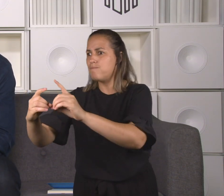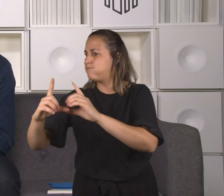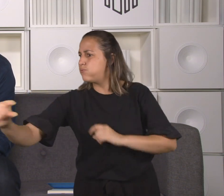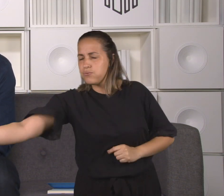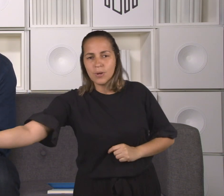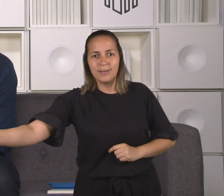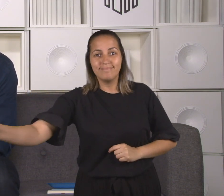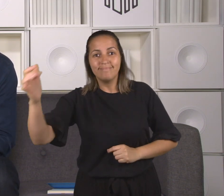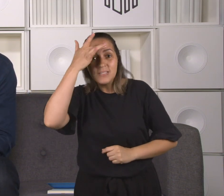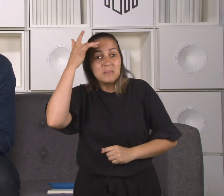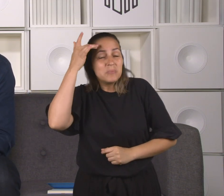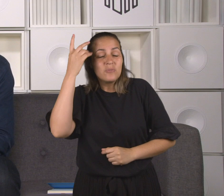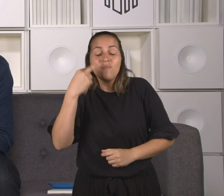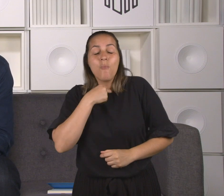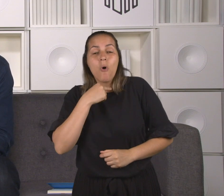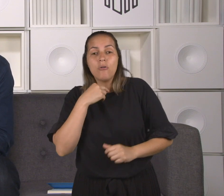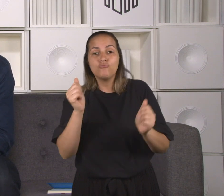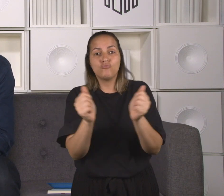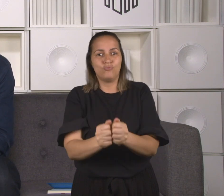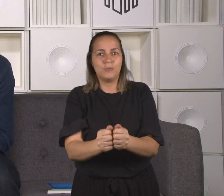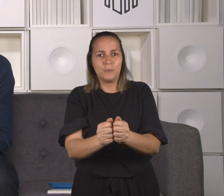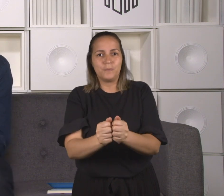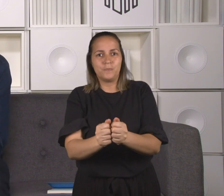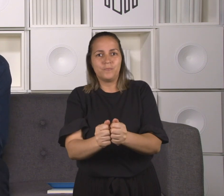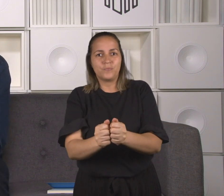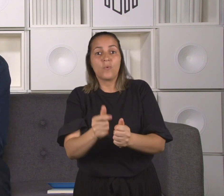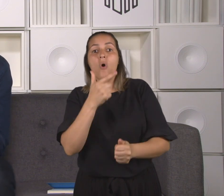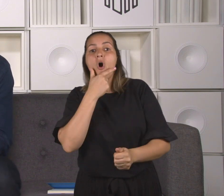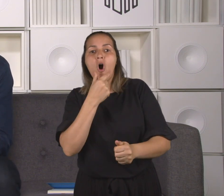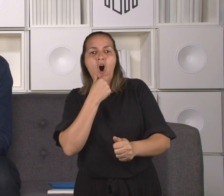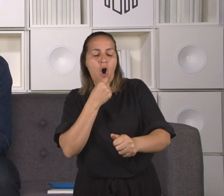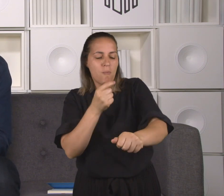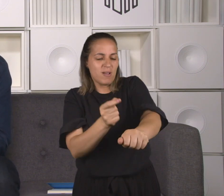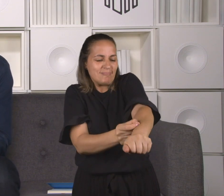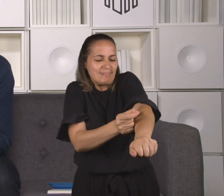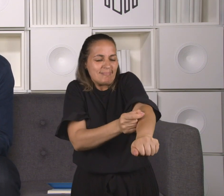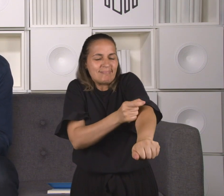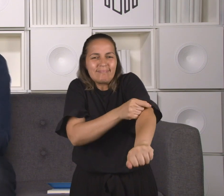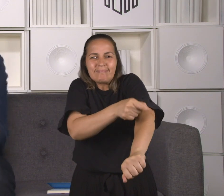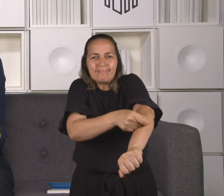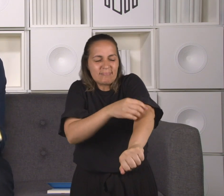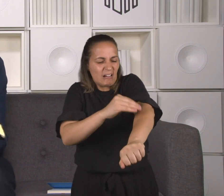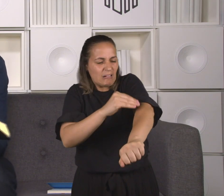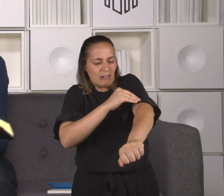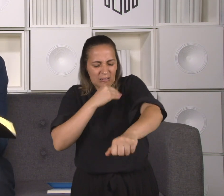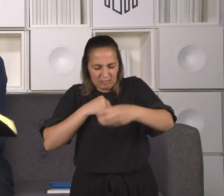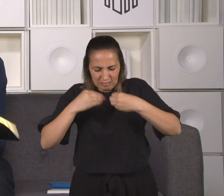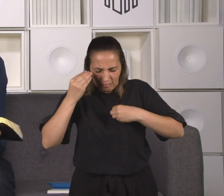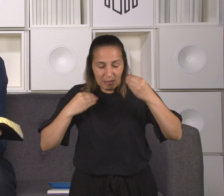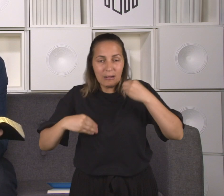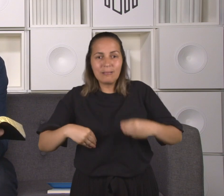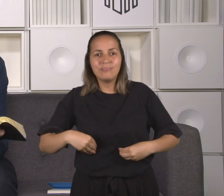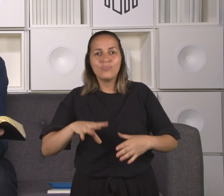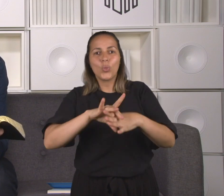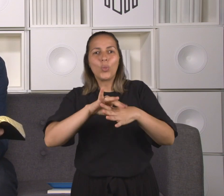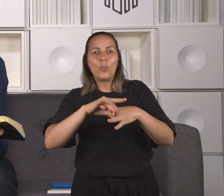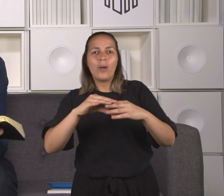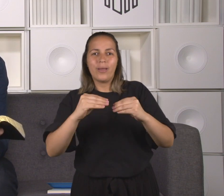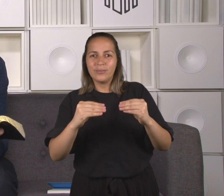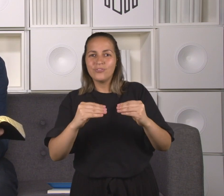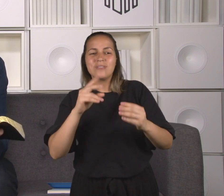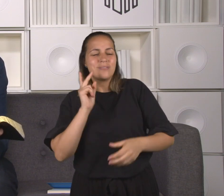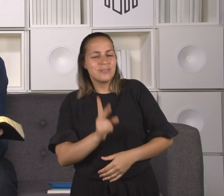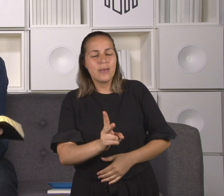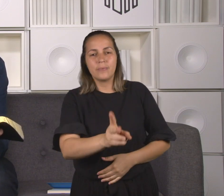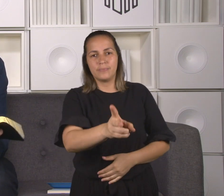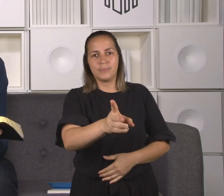contaminada pelo leproso e pegaria para si a impureza do leproso. Por isso é que quando